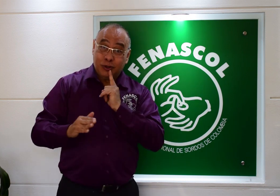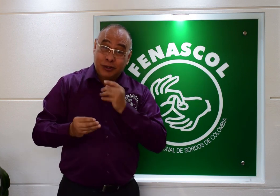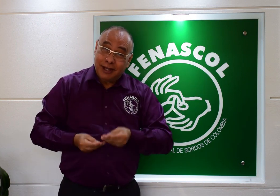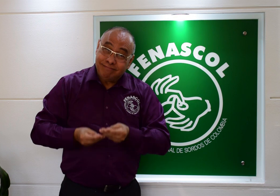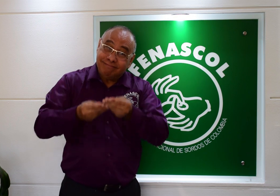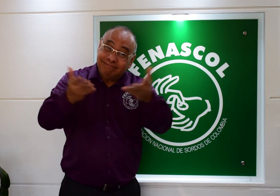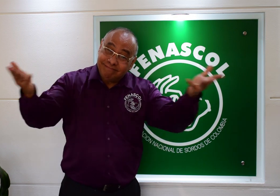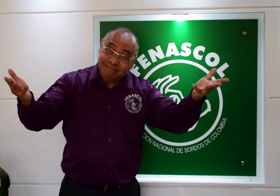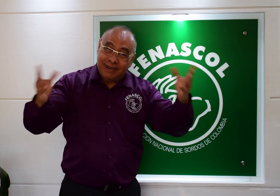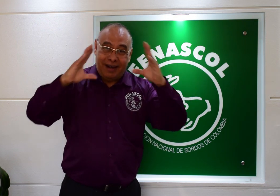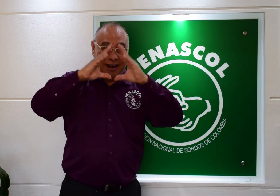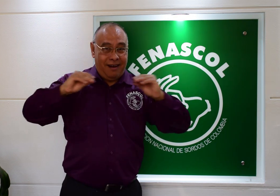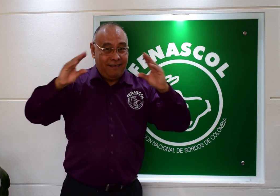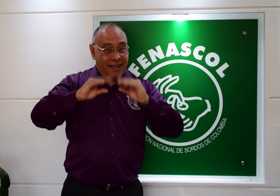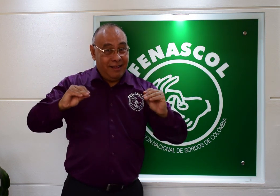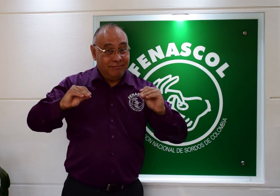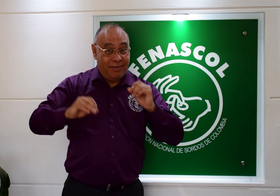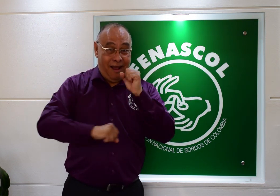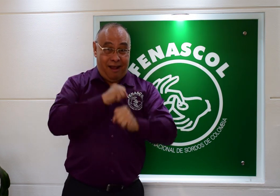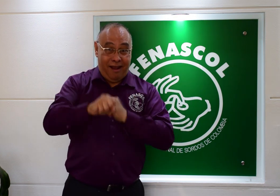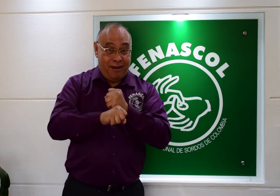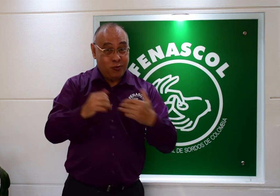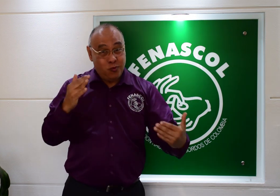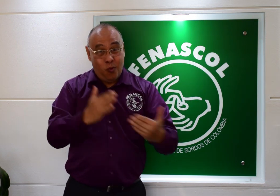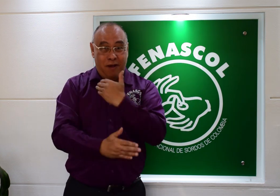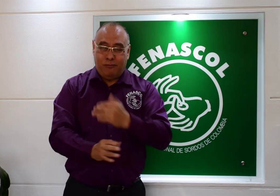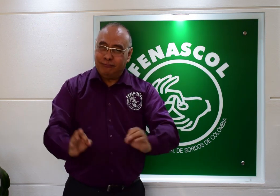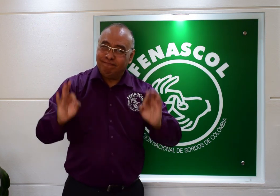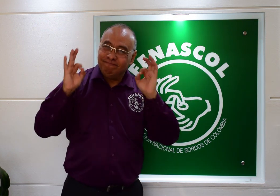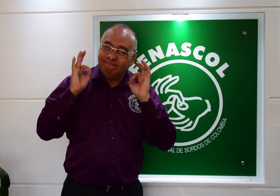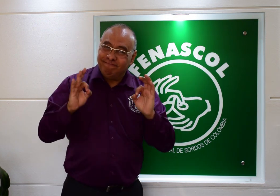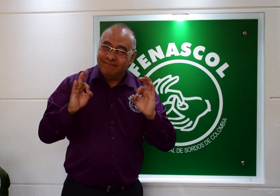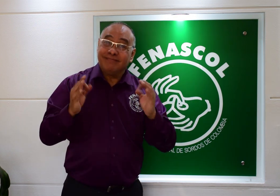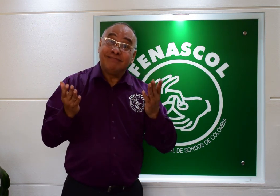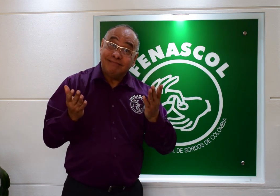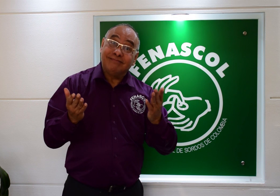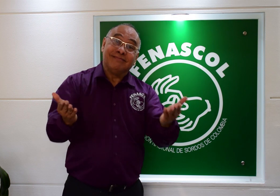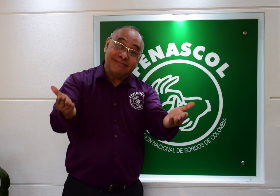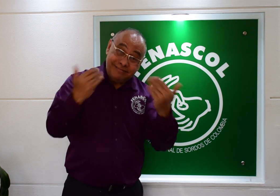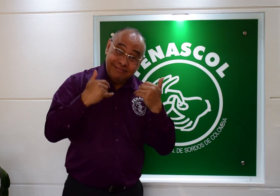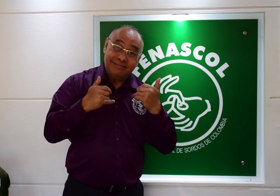sorda, les deseamos una feliz Navidad y un nuevo año exitoso. El Centro de Relevo